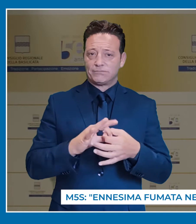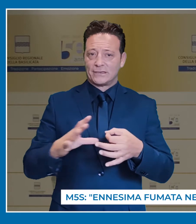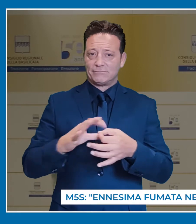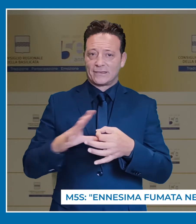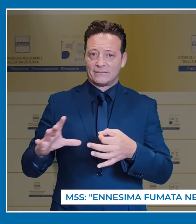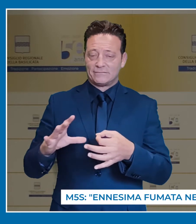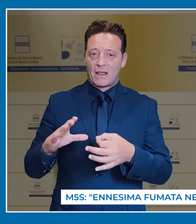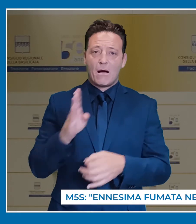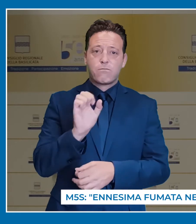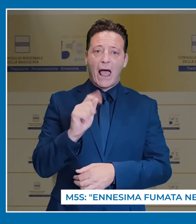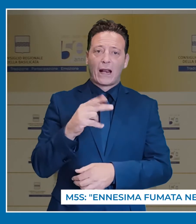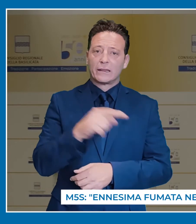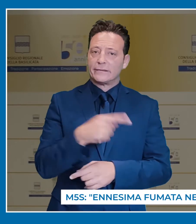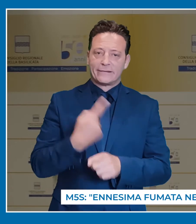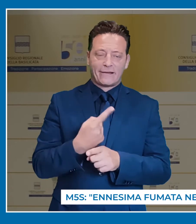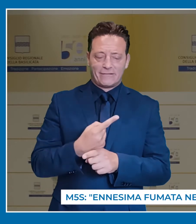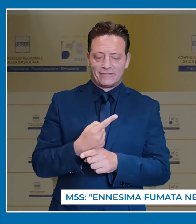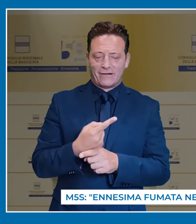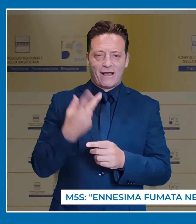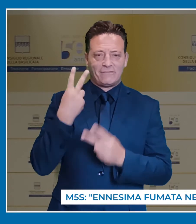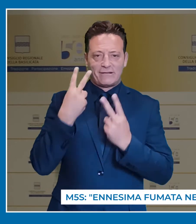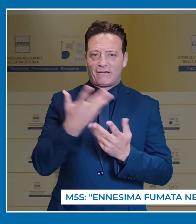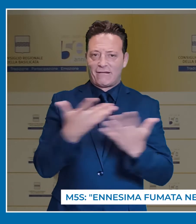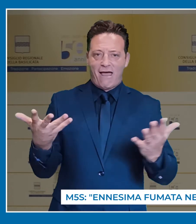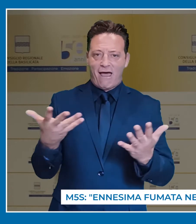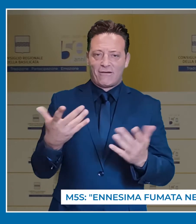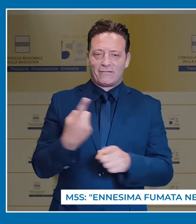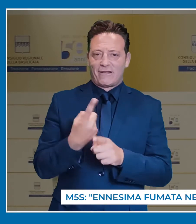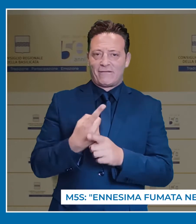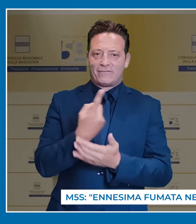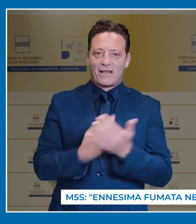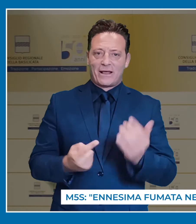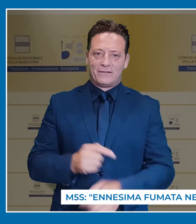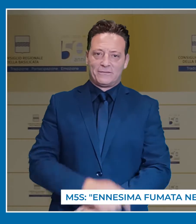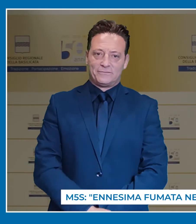tempo. Bardi ne prenda atto e stacchi la spina.